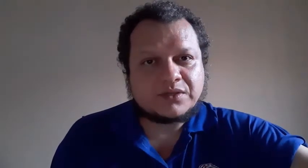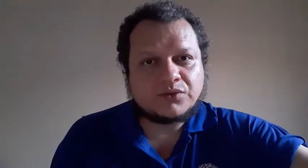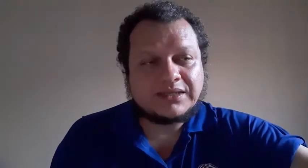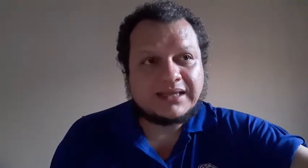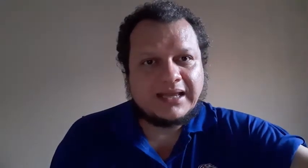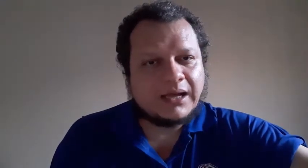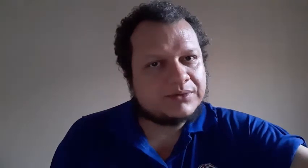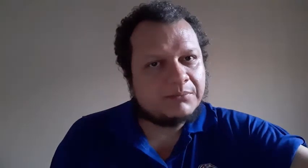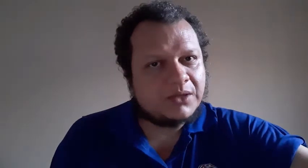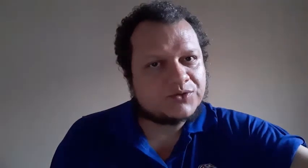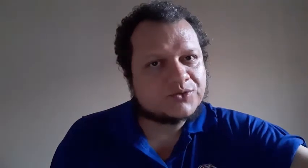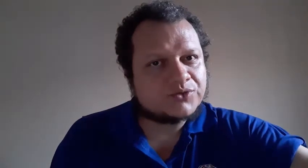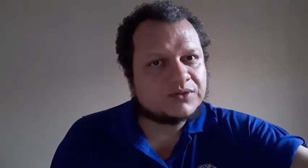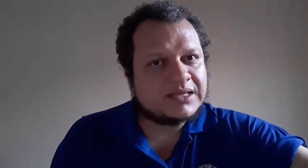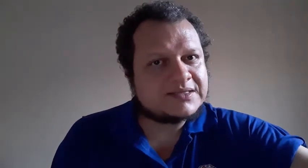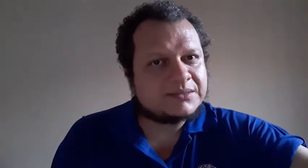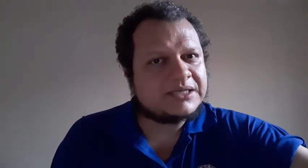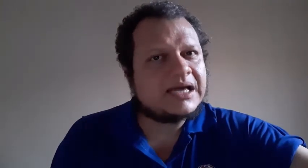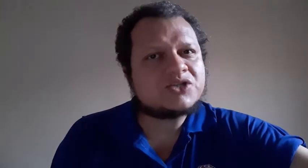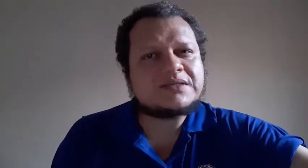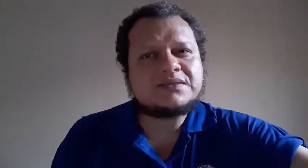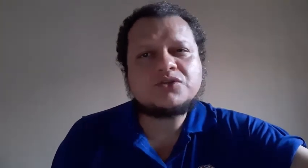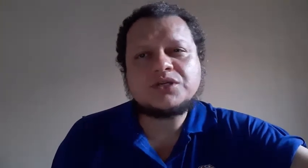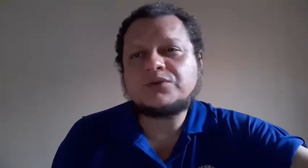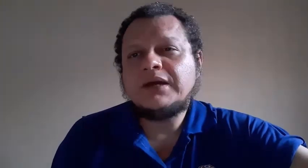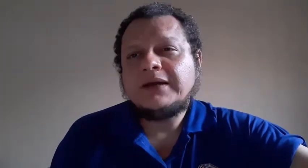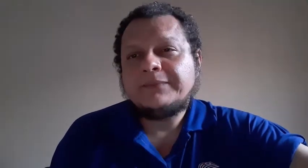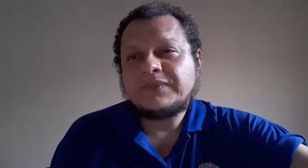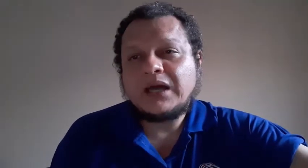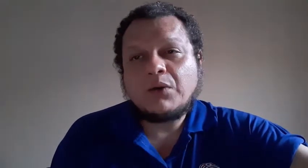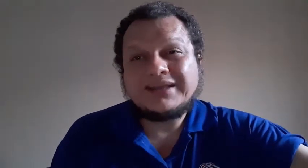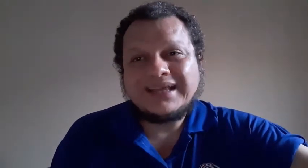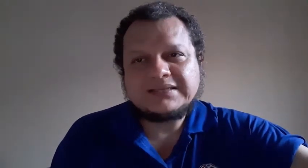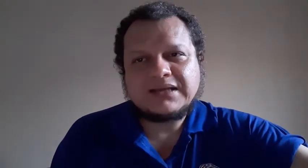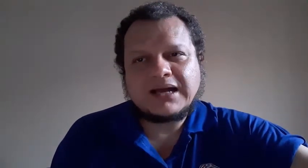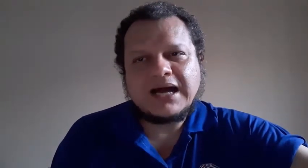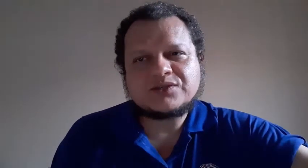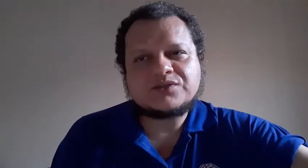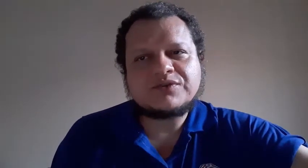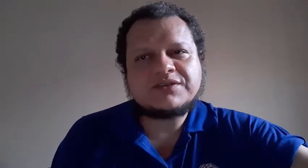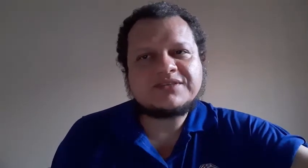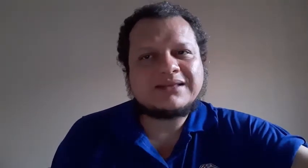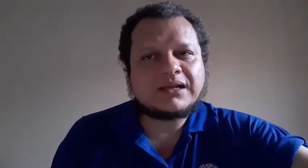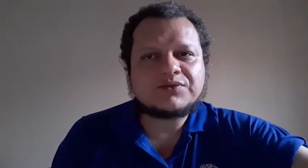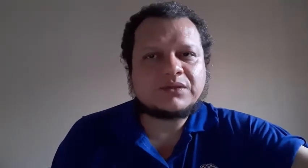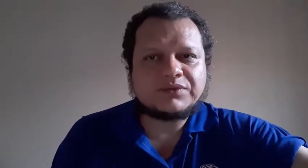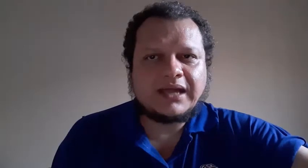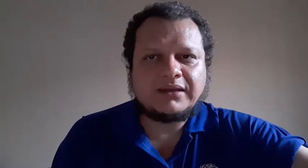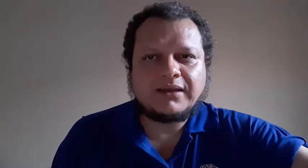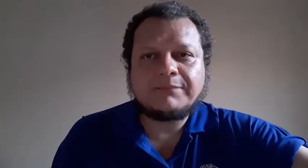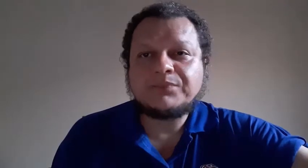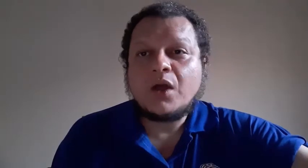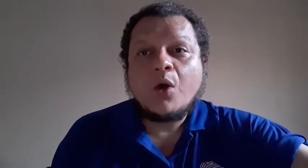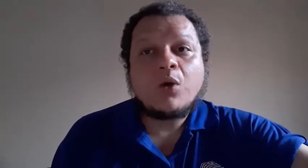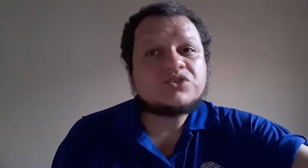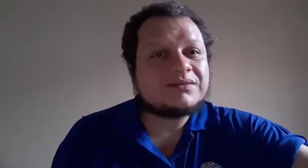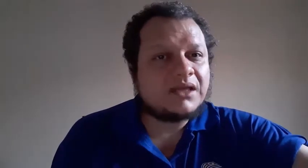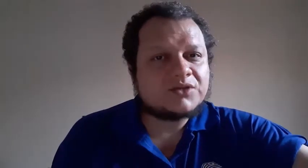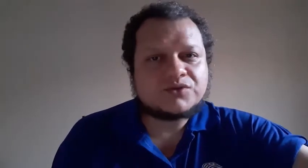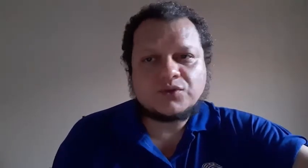toda, que é legal também o surdo ter acessibilidade nesse sentido. Então, ó, nesse caso, se você fizer tradução técnica, ou de textos, ou